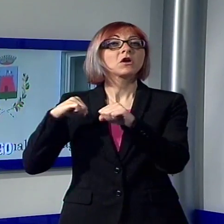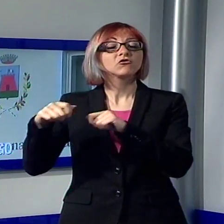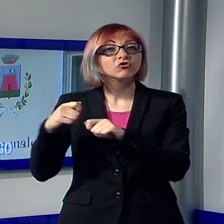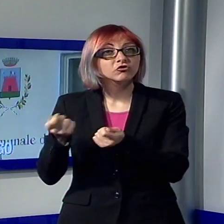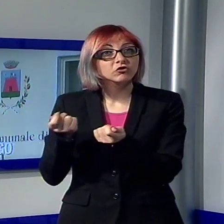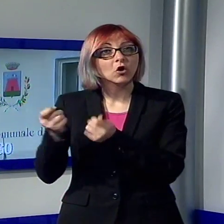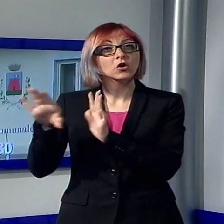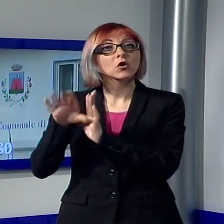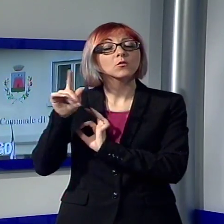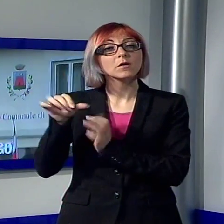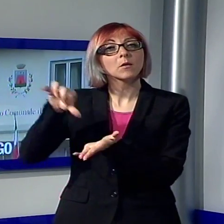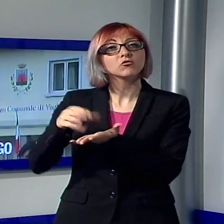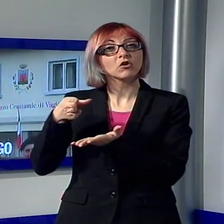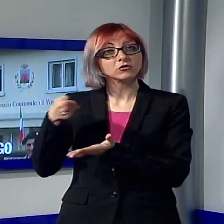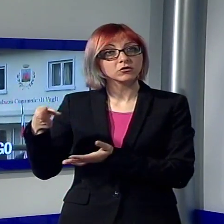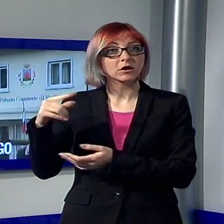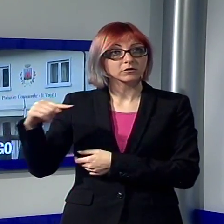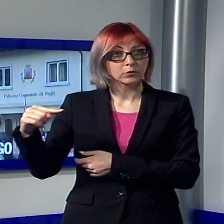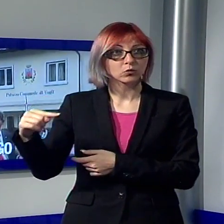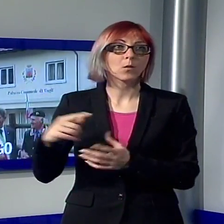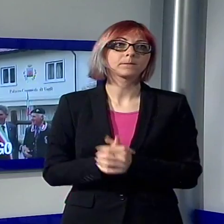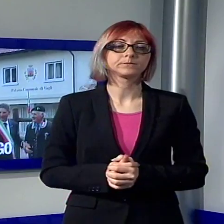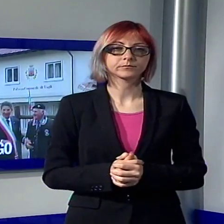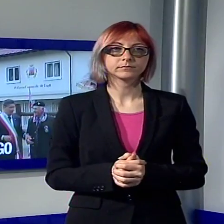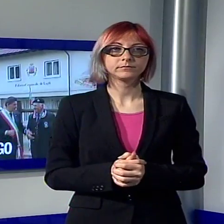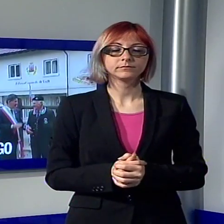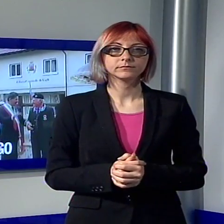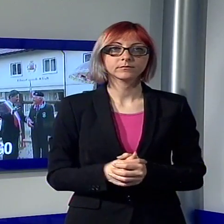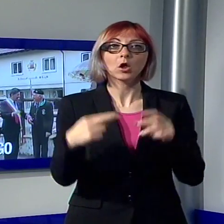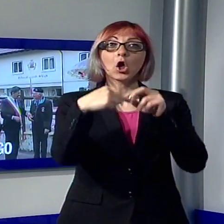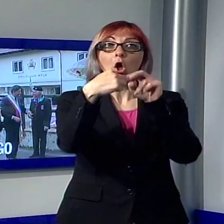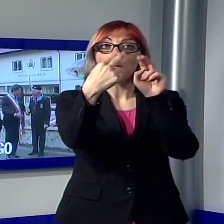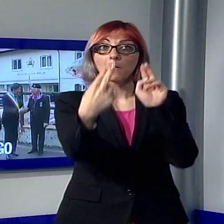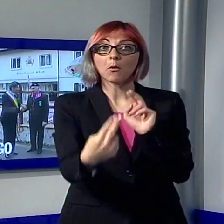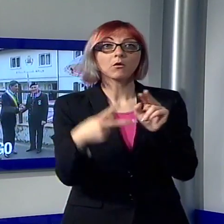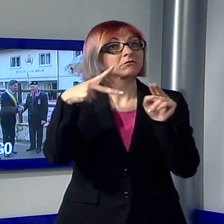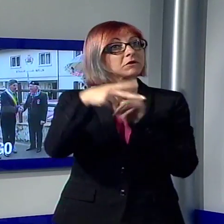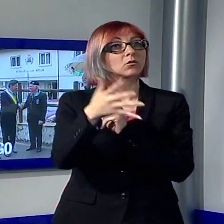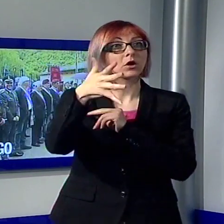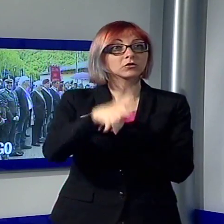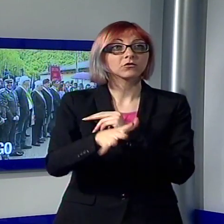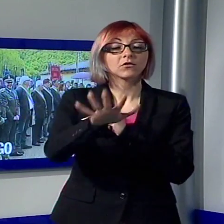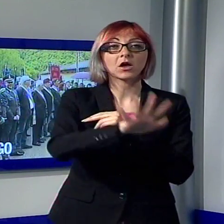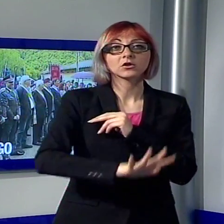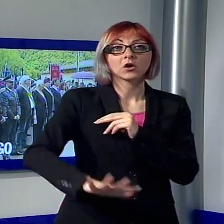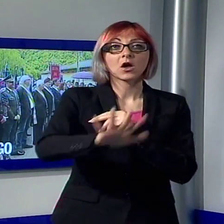ponte sul lago, grande folla, la cerimonia di apertura al pubblico della nuova attrattiva turistica di Vagli in